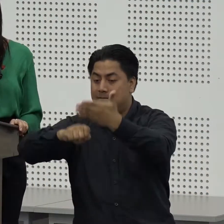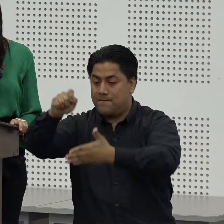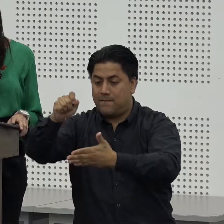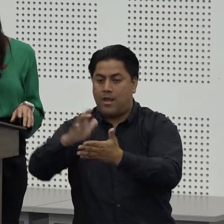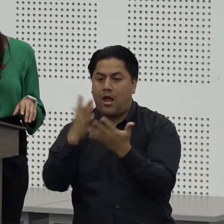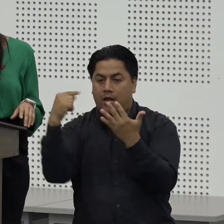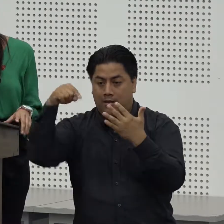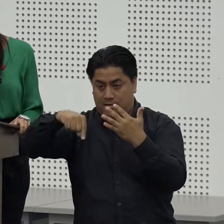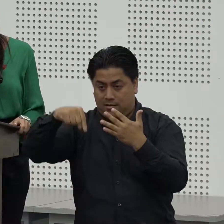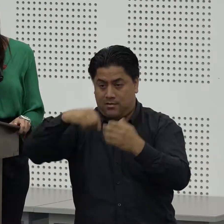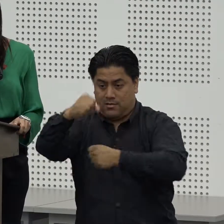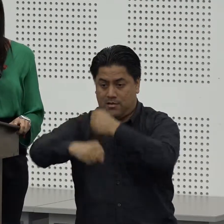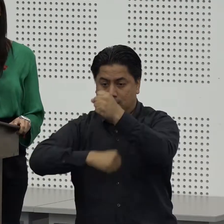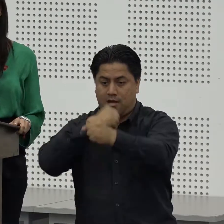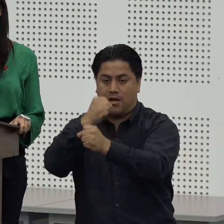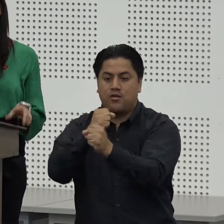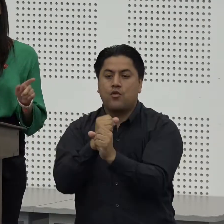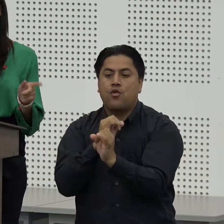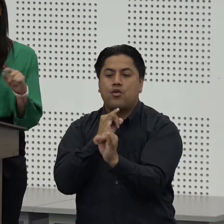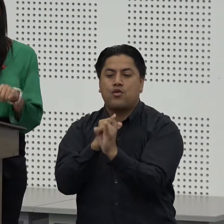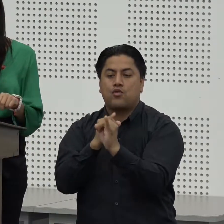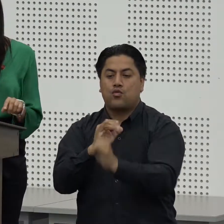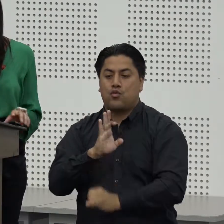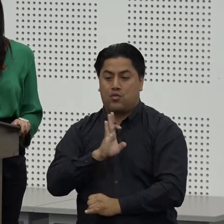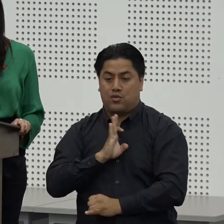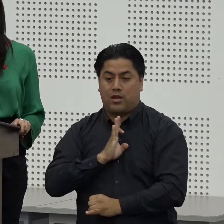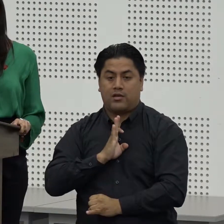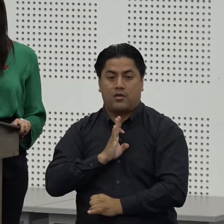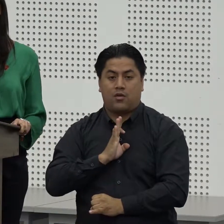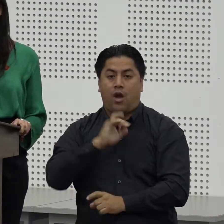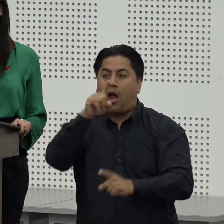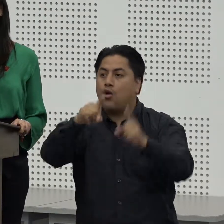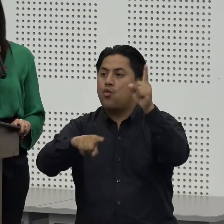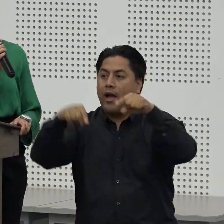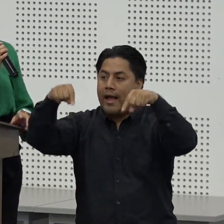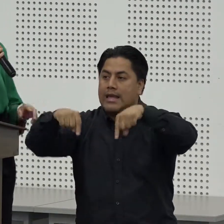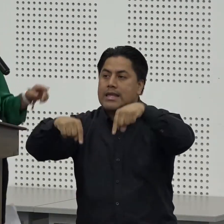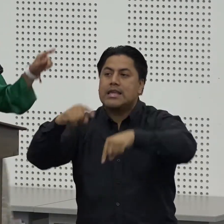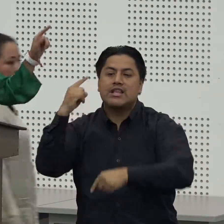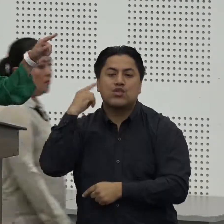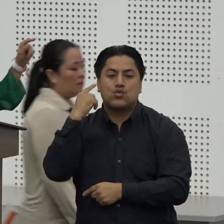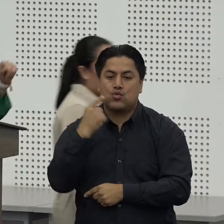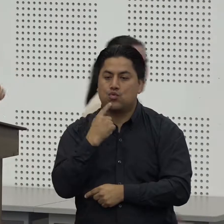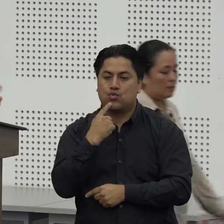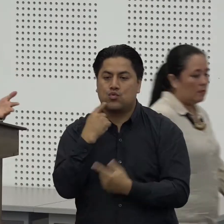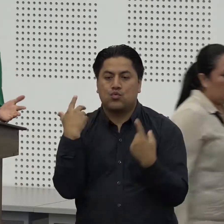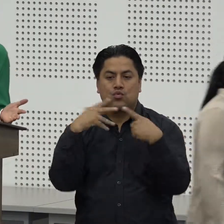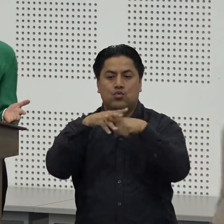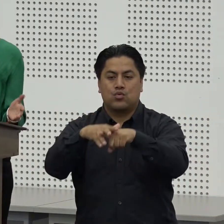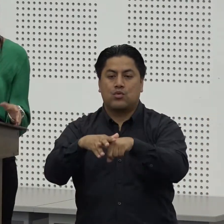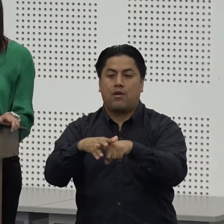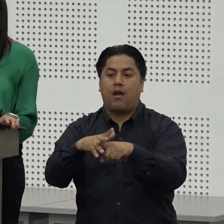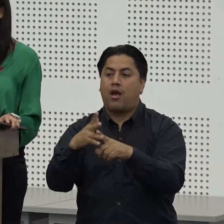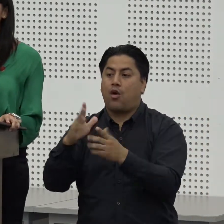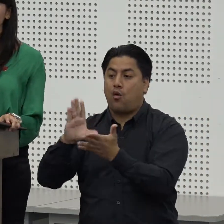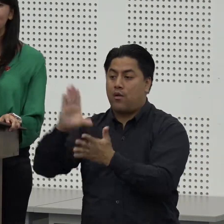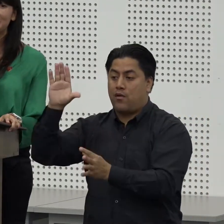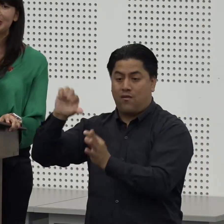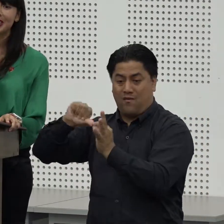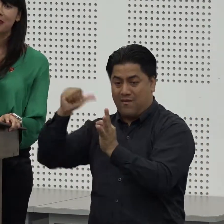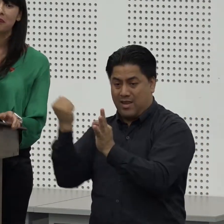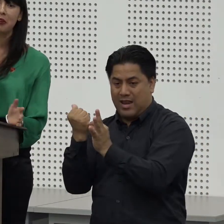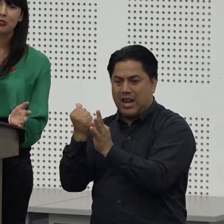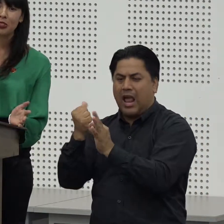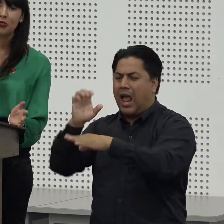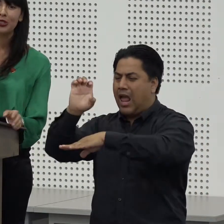este año en el instituto técnico estén incluidos chicos con discapacidad auditiva ¿sí? desde Fe y Alegría Ecuador como